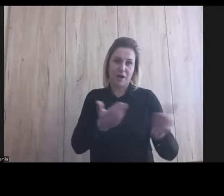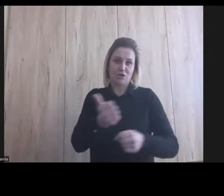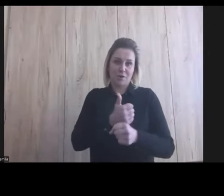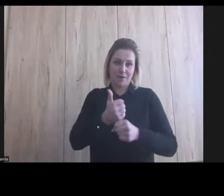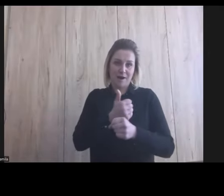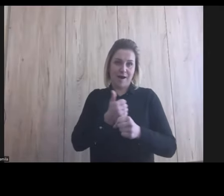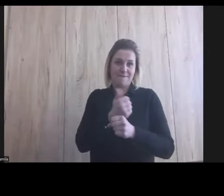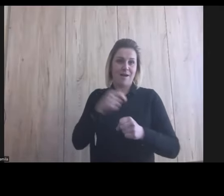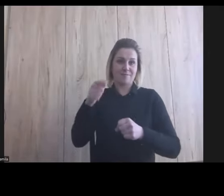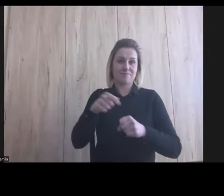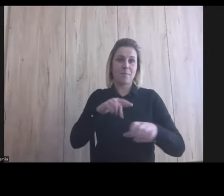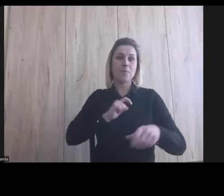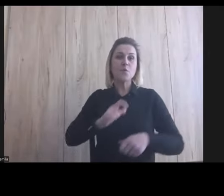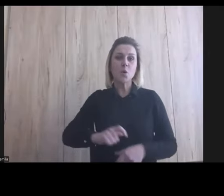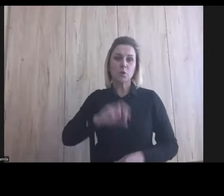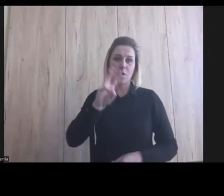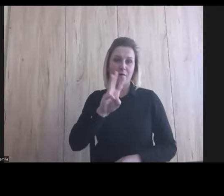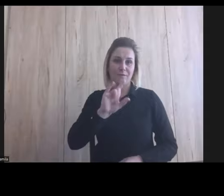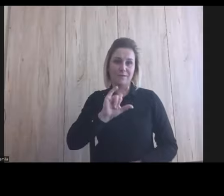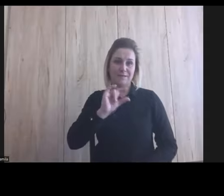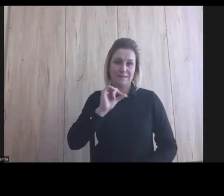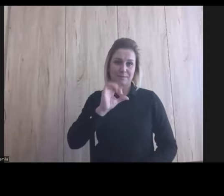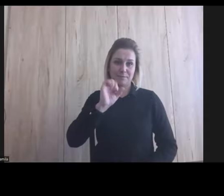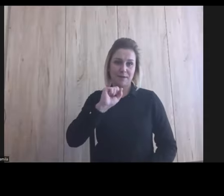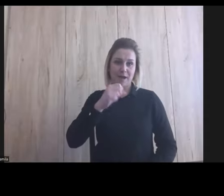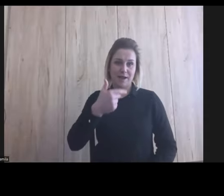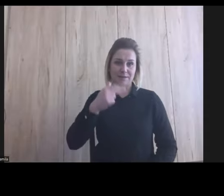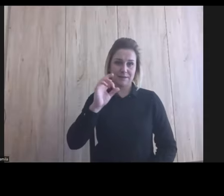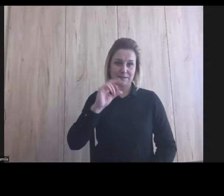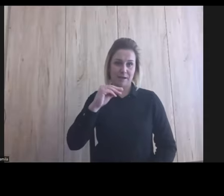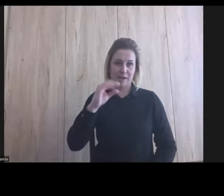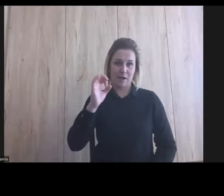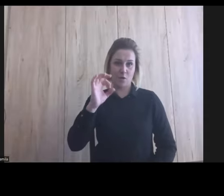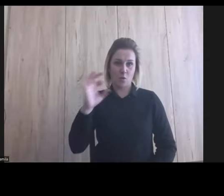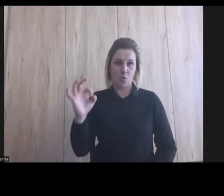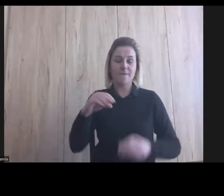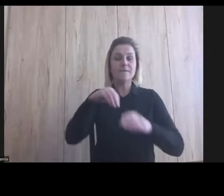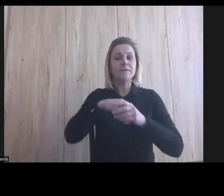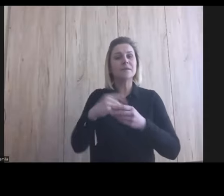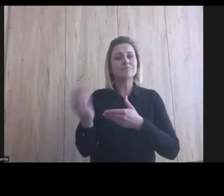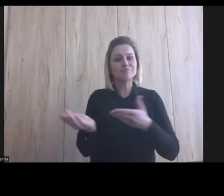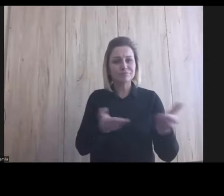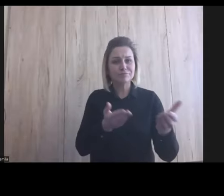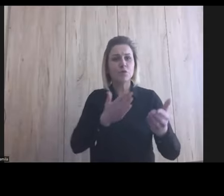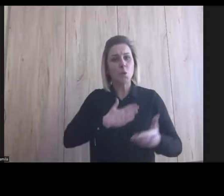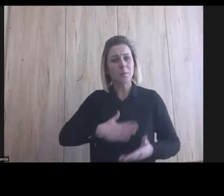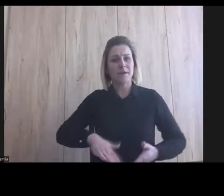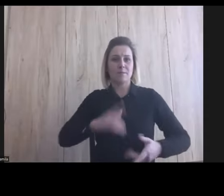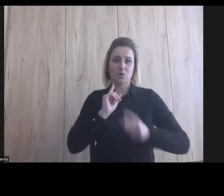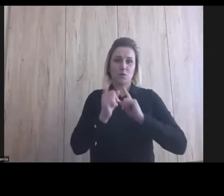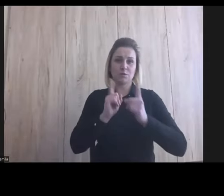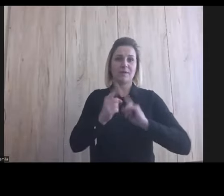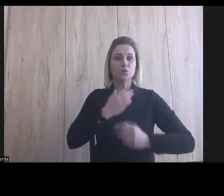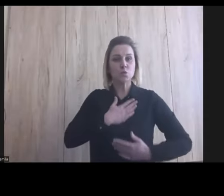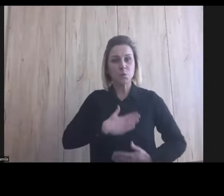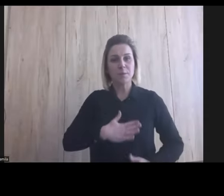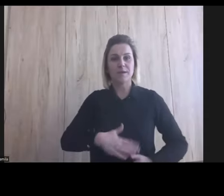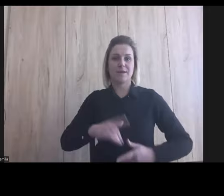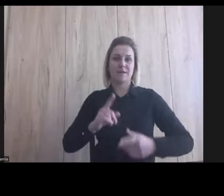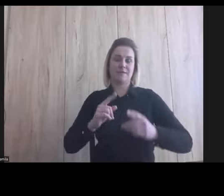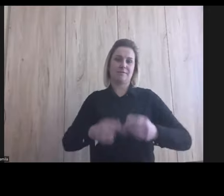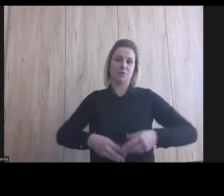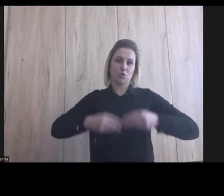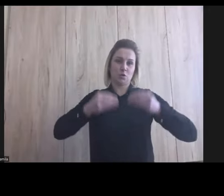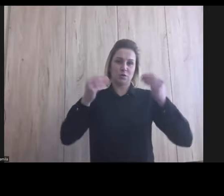na Wyspęńskiego. Także lubimy rozmawiać, lubimy się rozwijać, lubimy konfrontować.